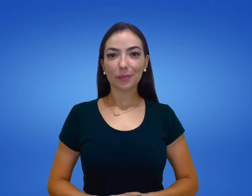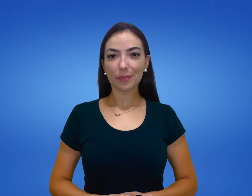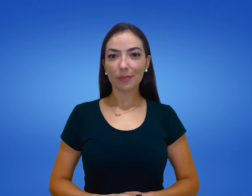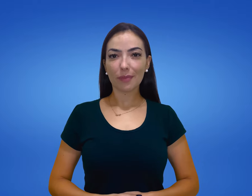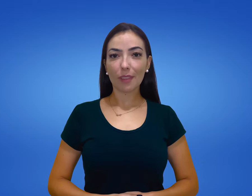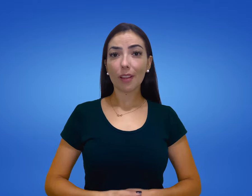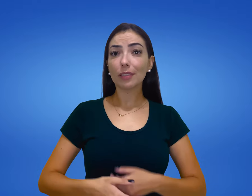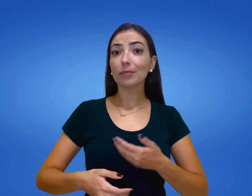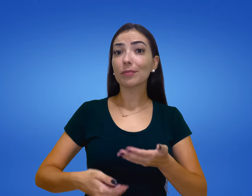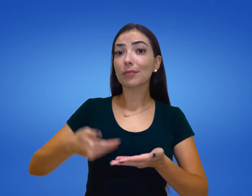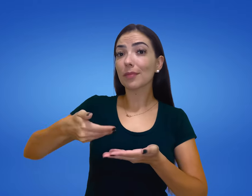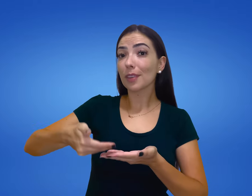Sopa